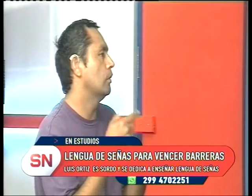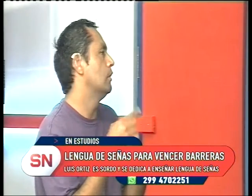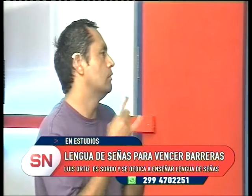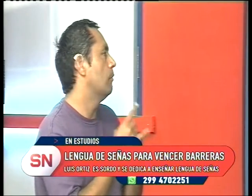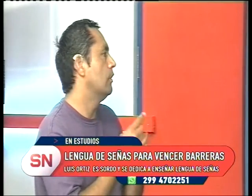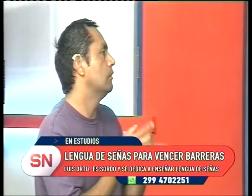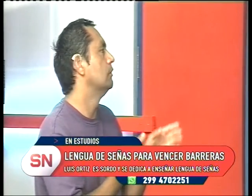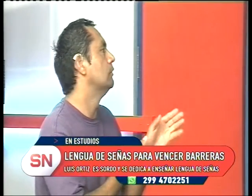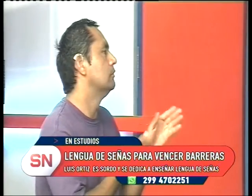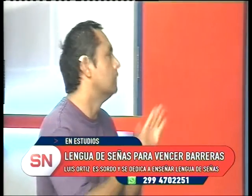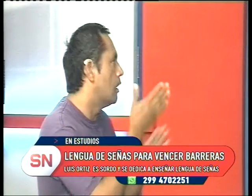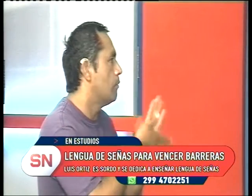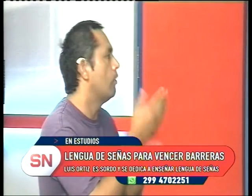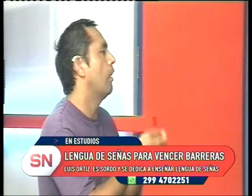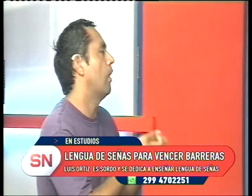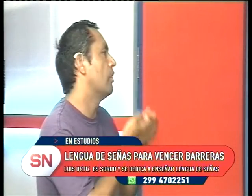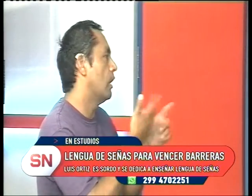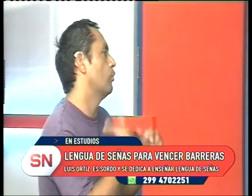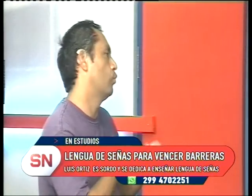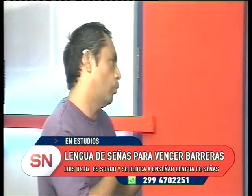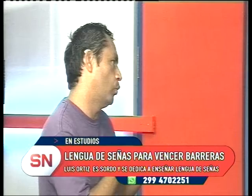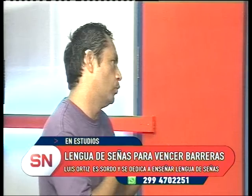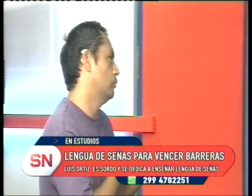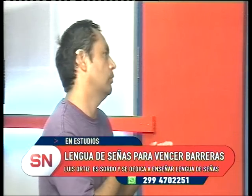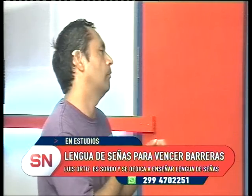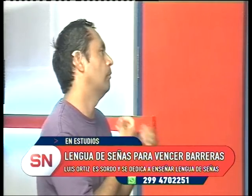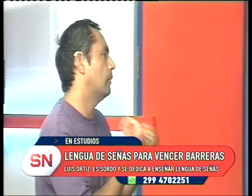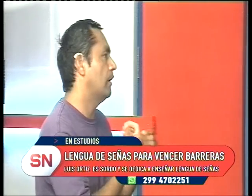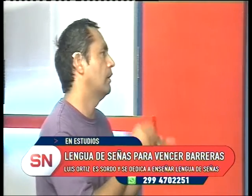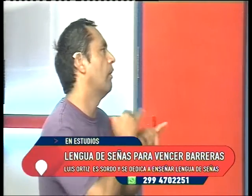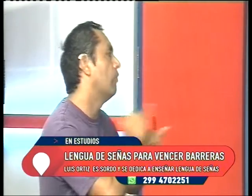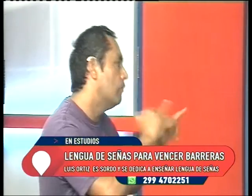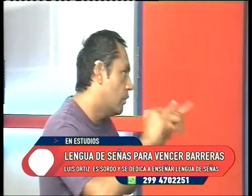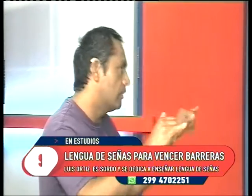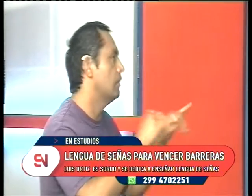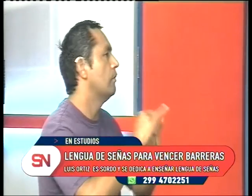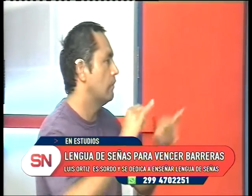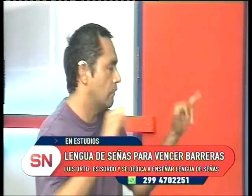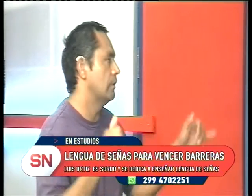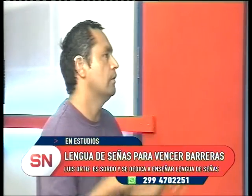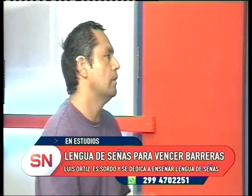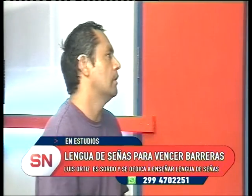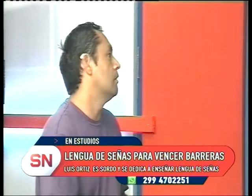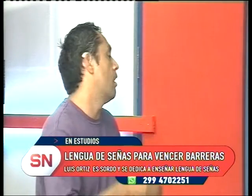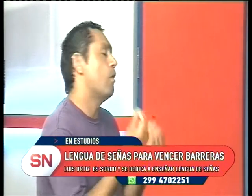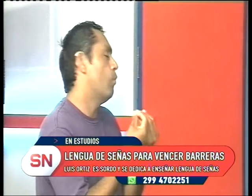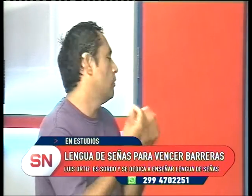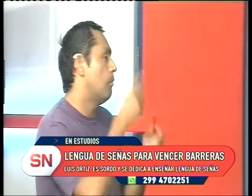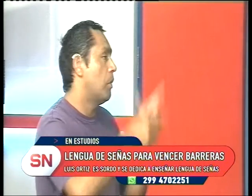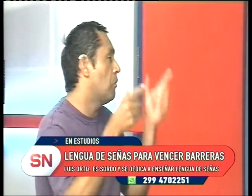un grupo de sordos que siempre estamos insistiendo en los cursos, difundiendo, pero hay muchas